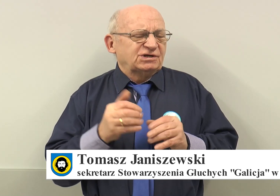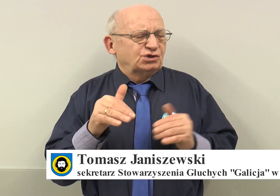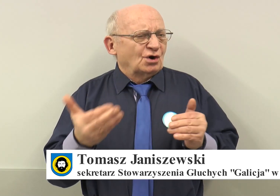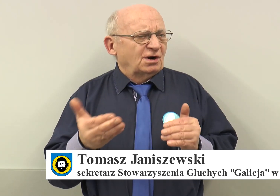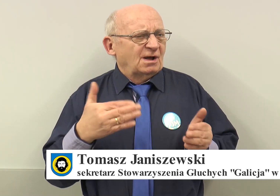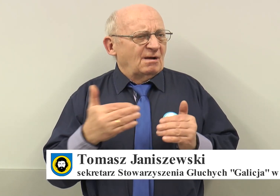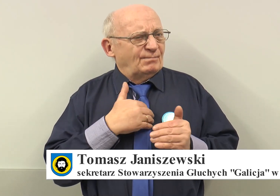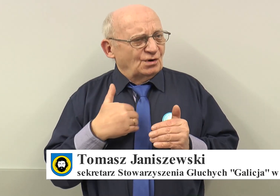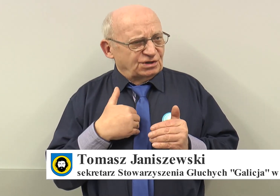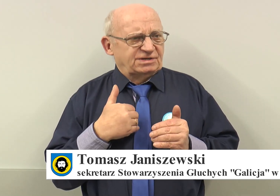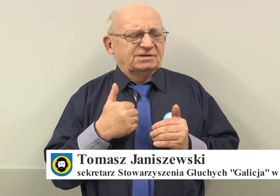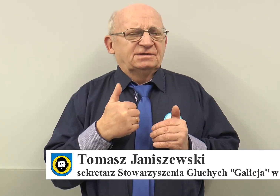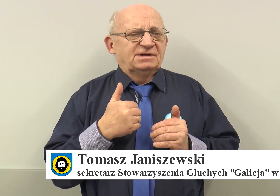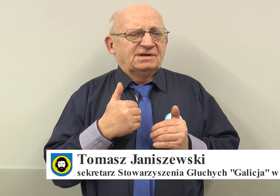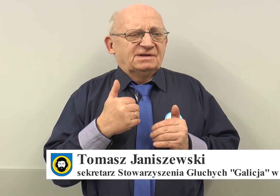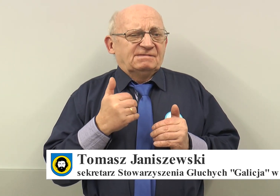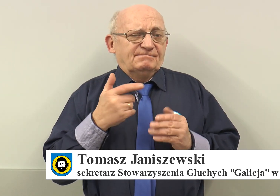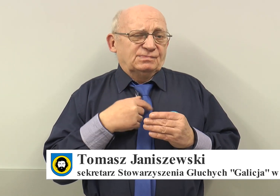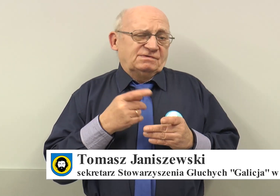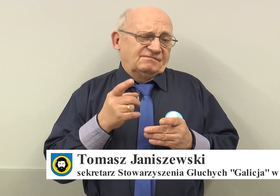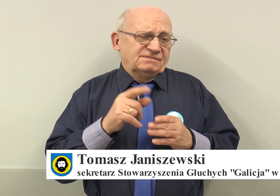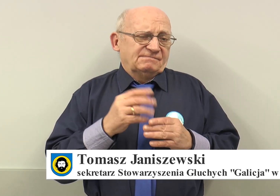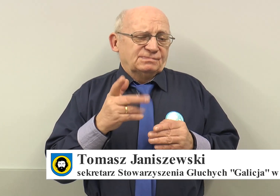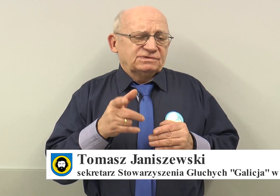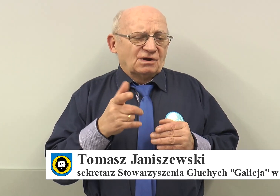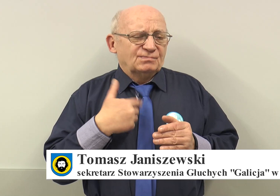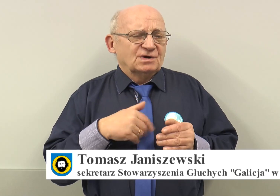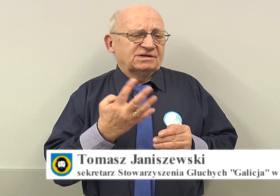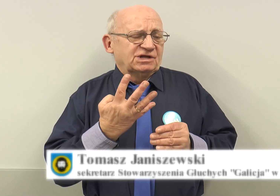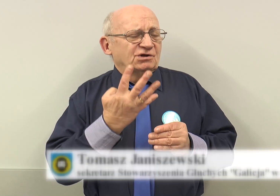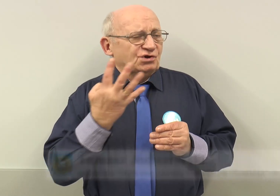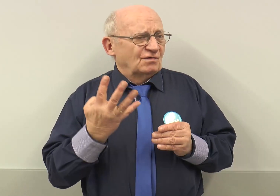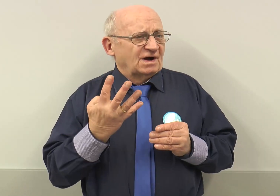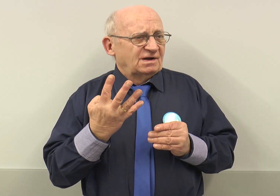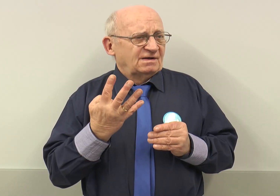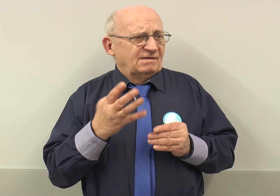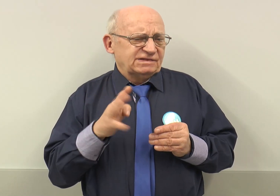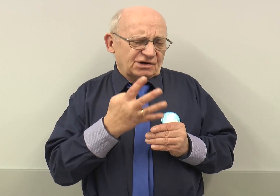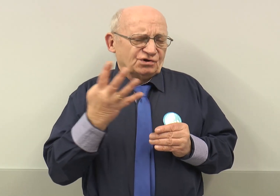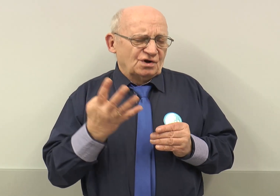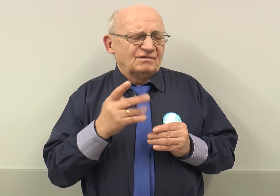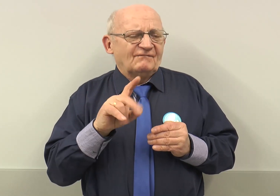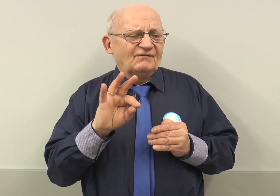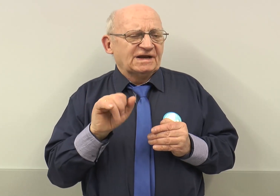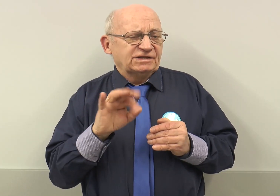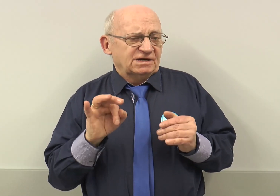stron Polski. To była sterodniowa, sterodniowa, festyn.